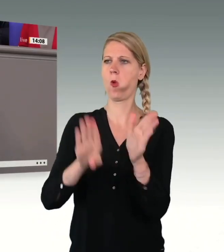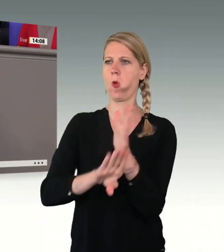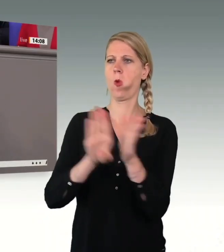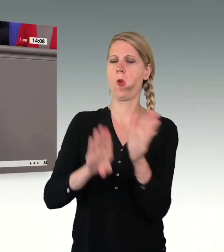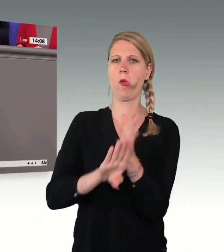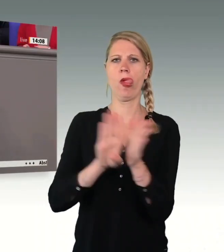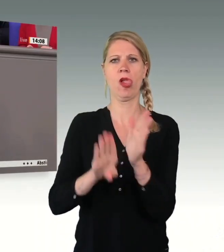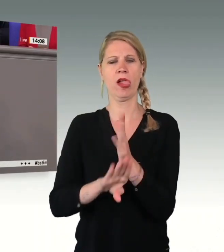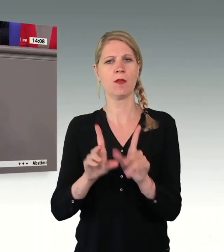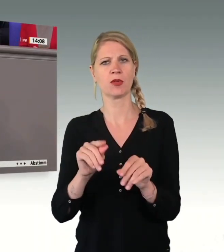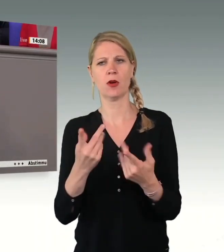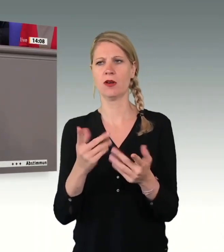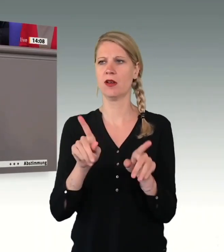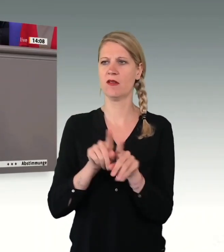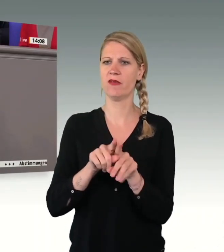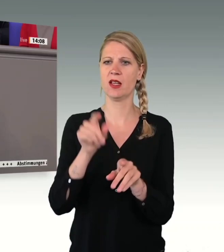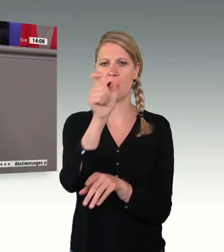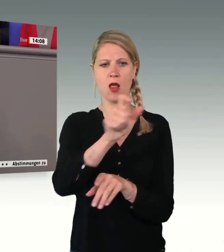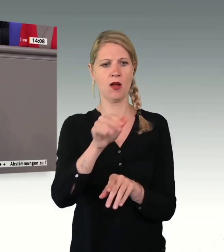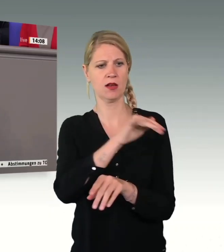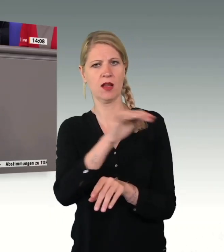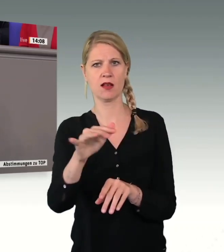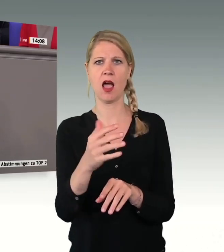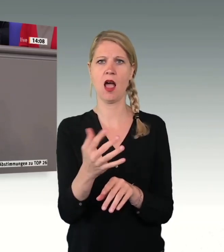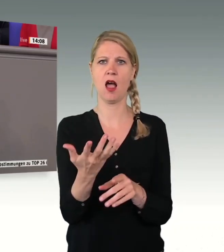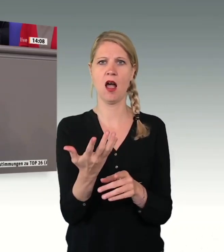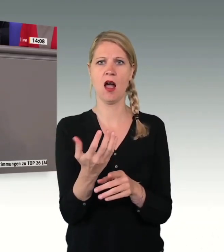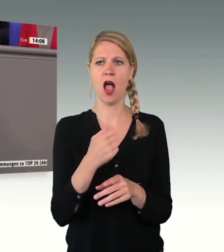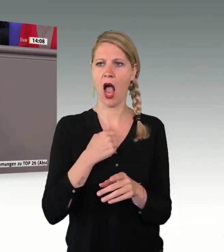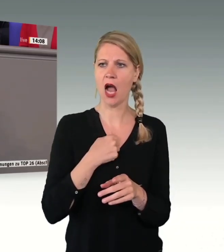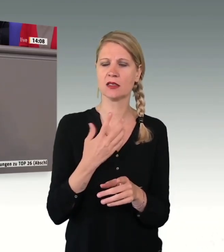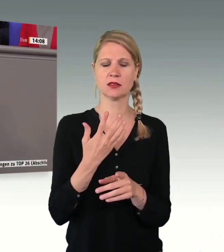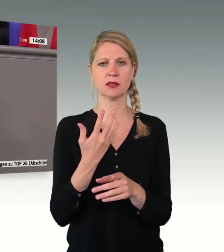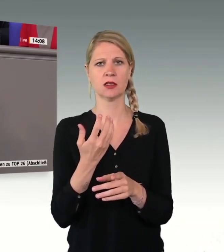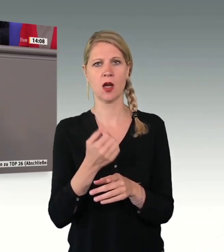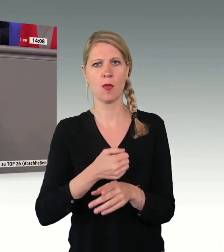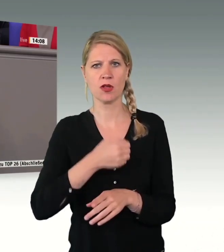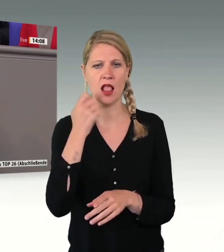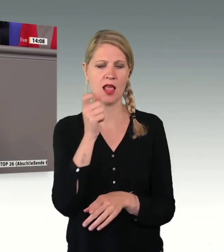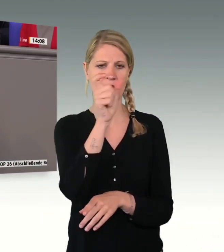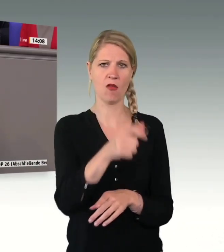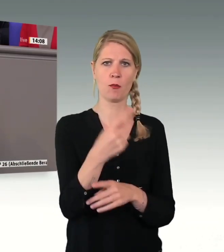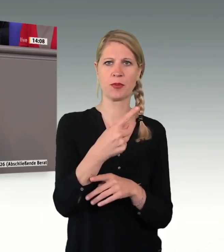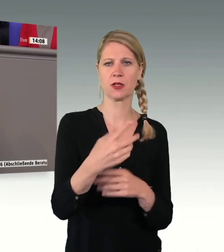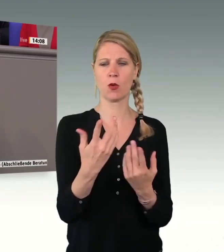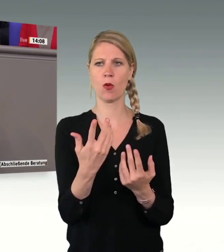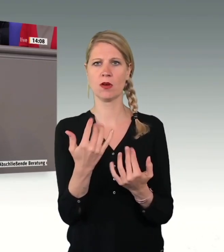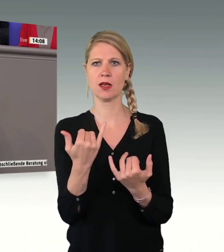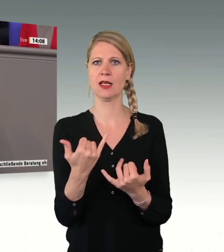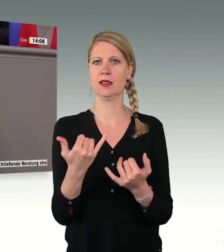Geflüchtete ausgesetzt sind, sondern es ist auch eine Verhöhnung des deutschen Rechtssystems, das Sie am liebsten gleich mit abschaffen würden.